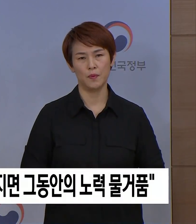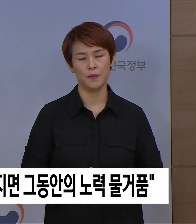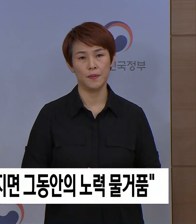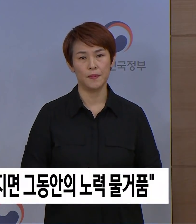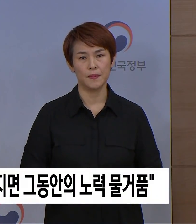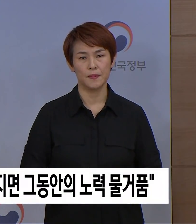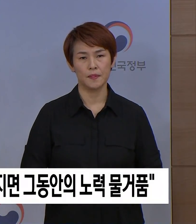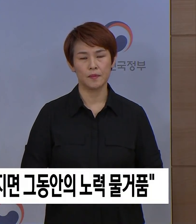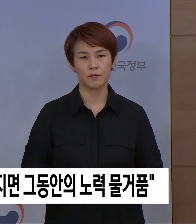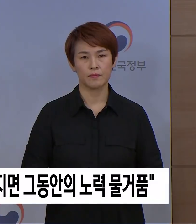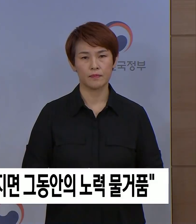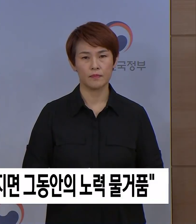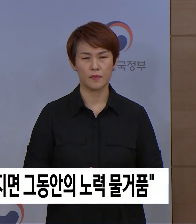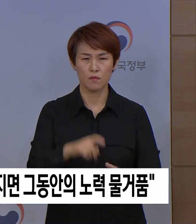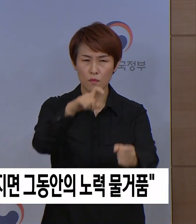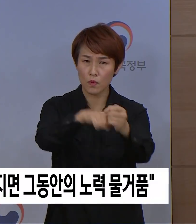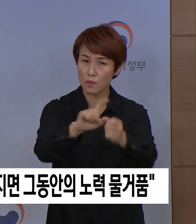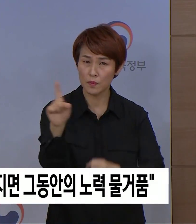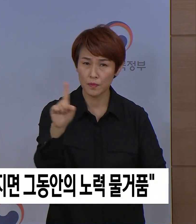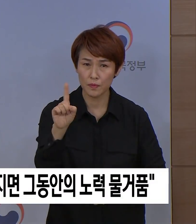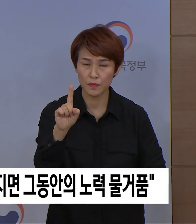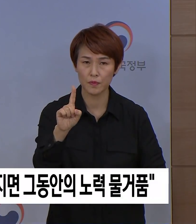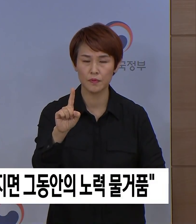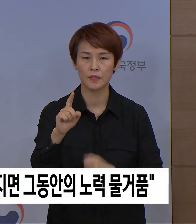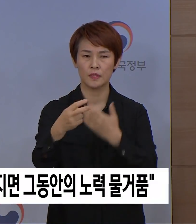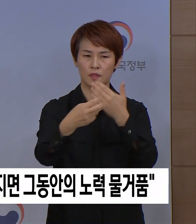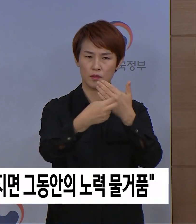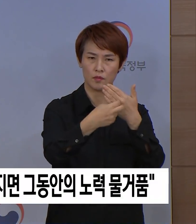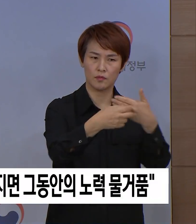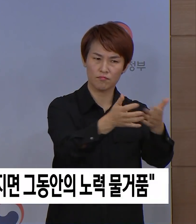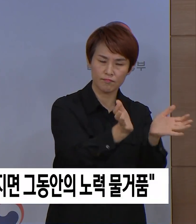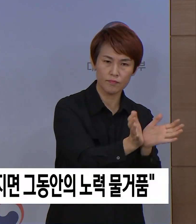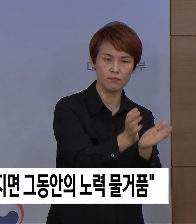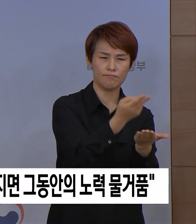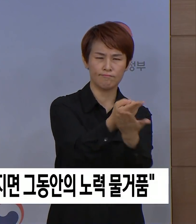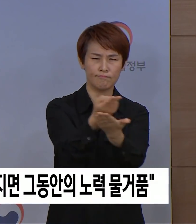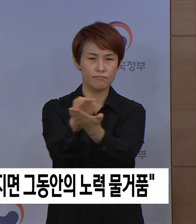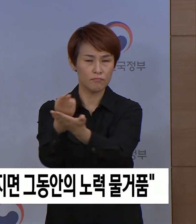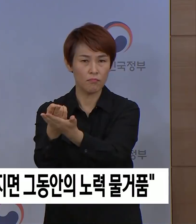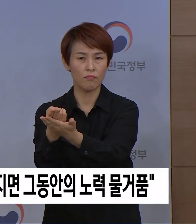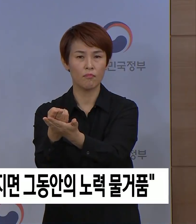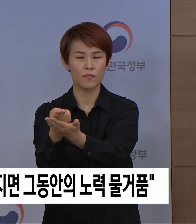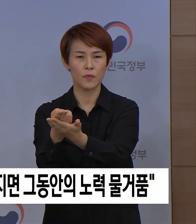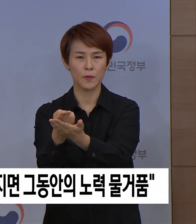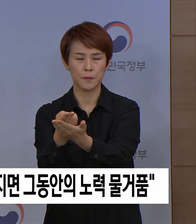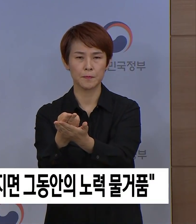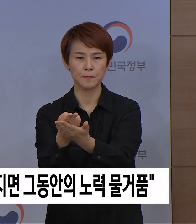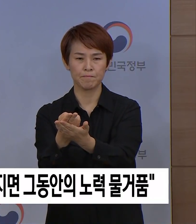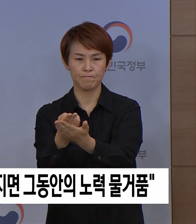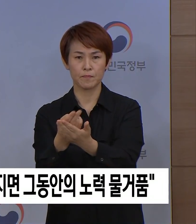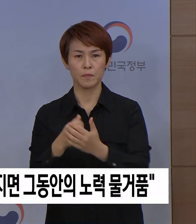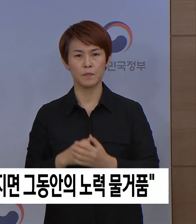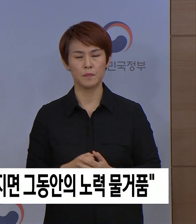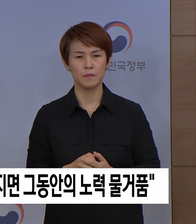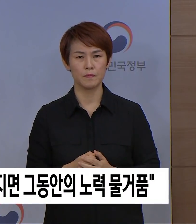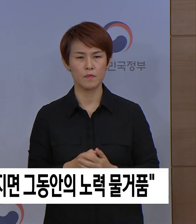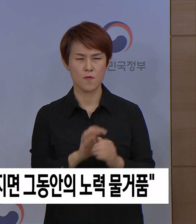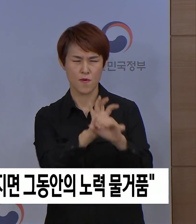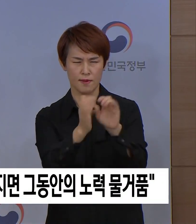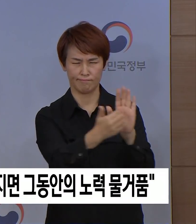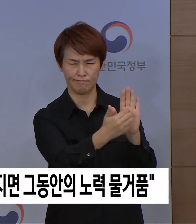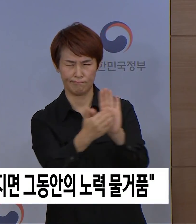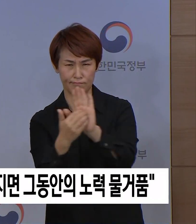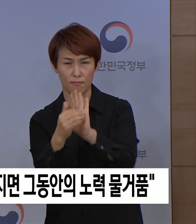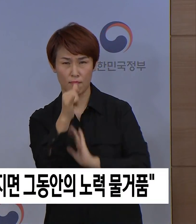이를 통하여 달성하고자 하는 목표는 의료인력이나 병상 등 우리 보건의료체계가 통상적인 대응 수준에서